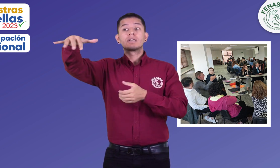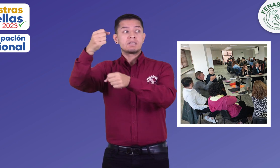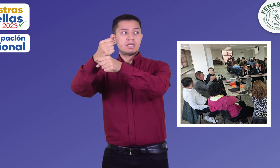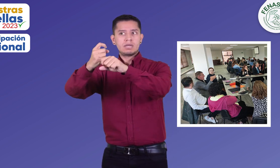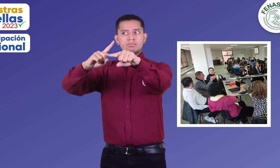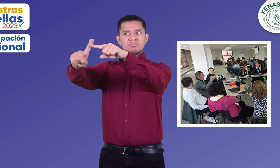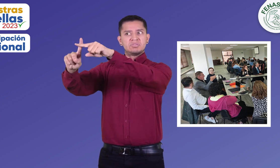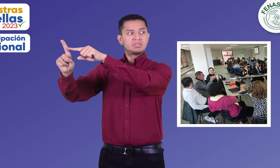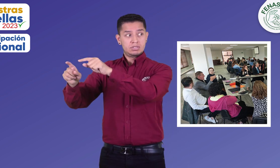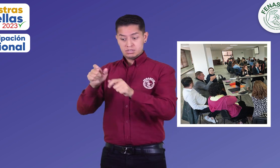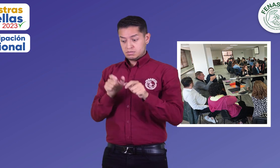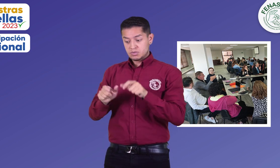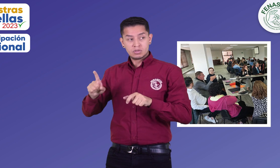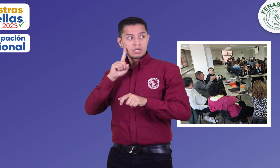con los ajustes necesarios.